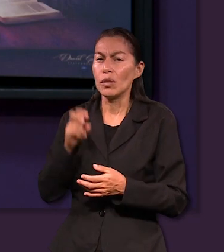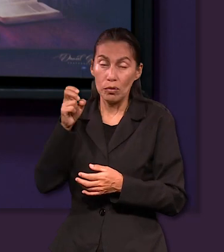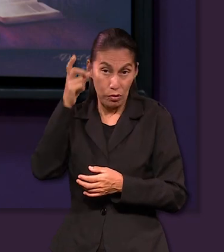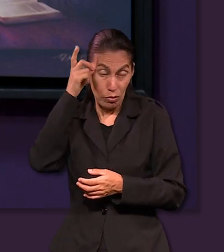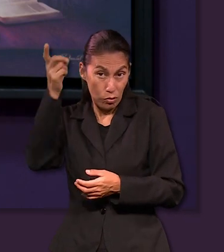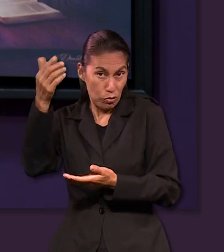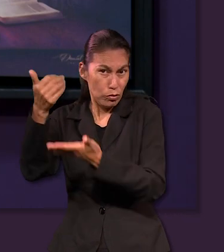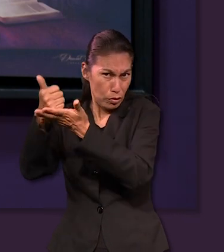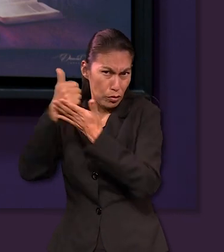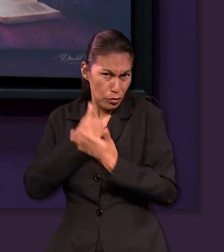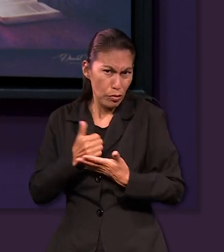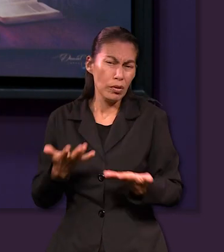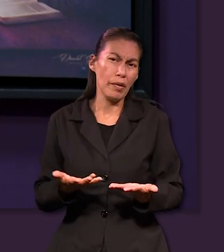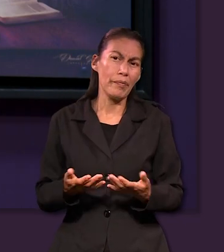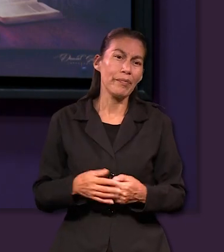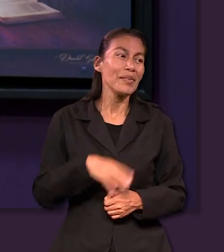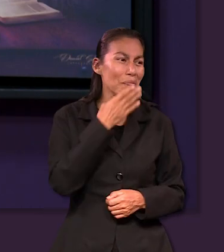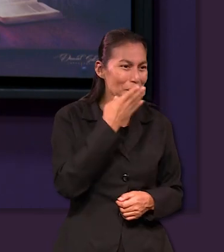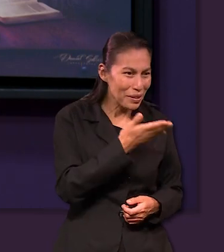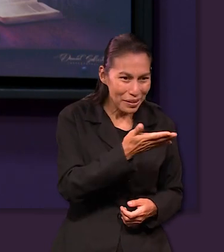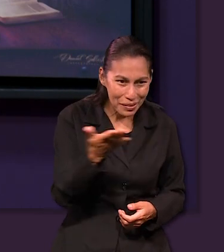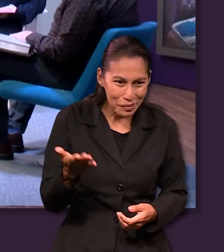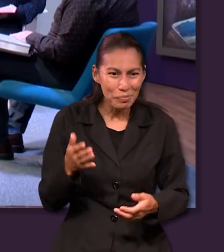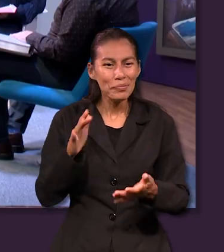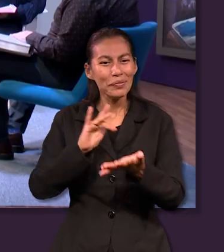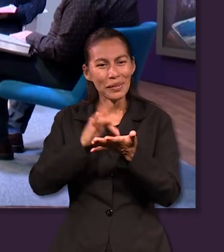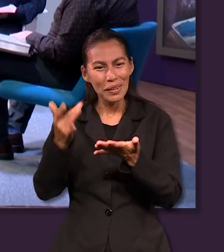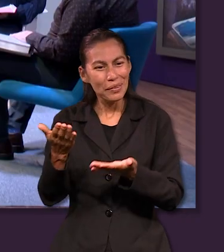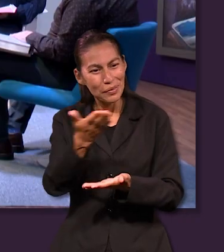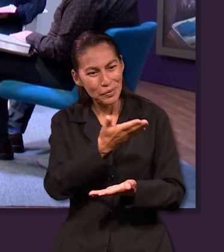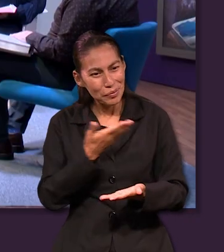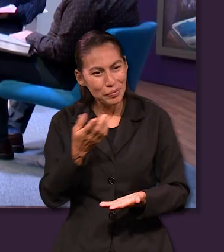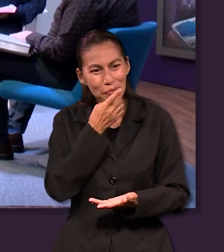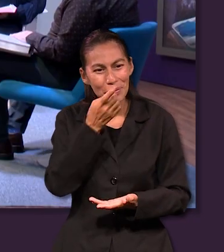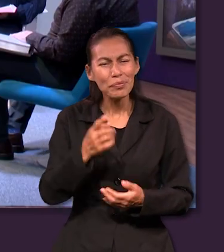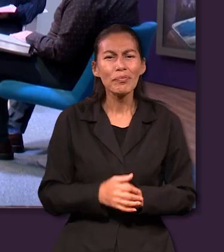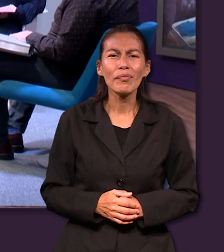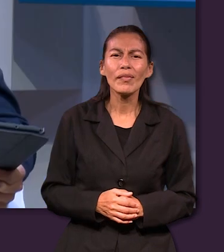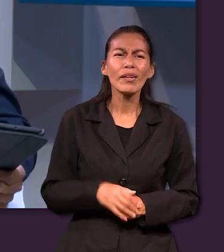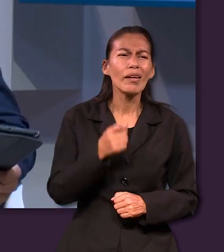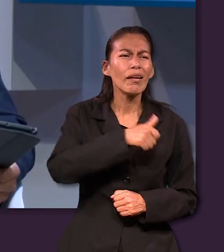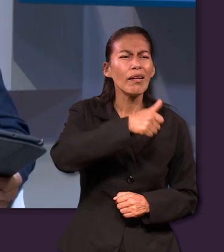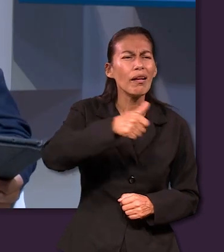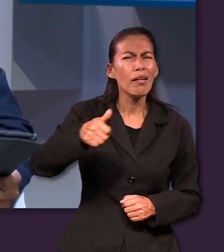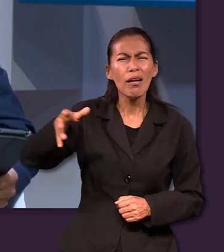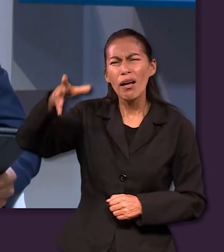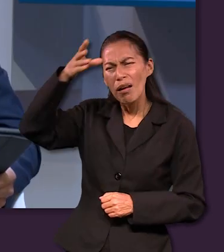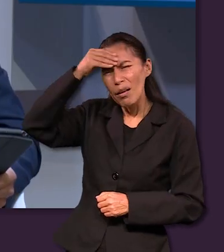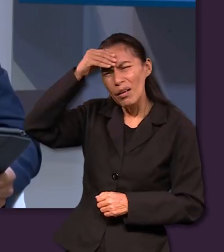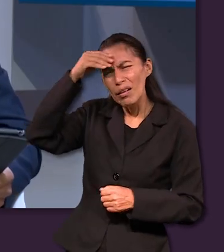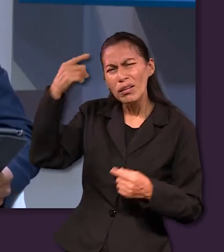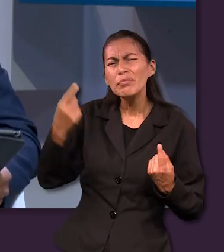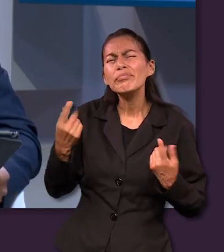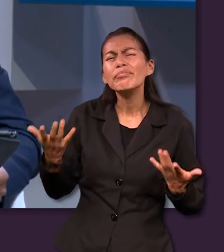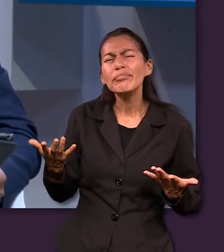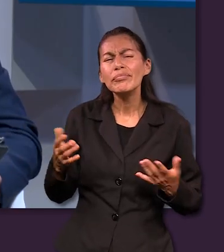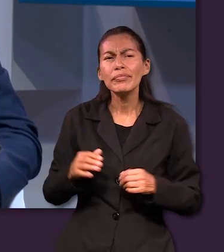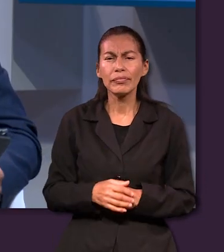para que podamos recibir esa ayuda por parte de él muy bien muchas gracias por sus comentarios con qué nos